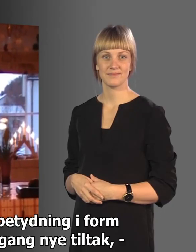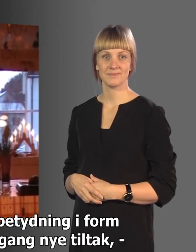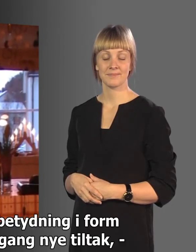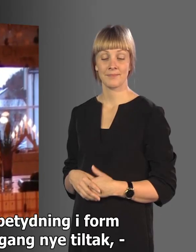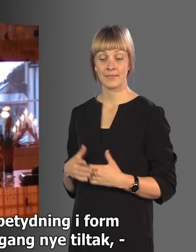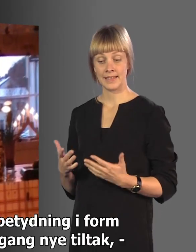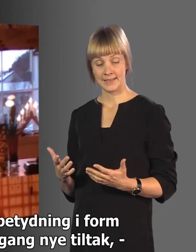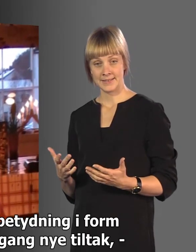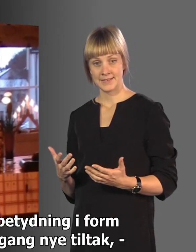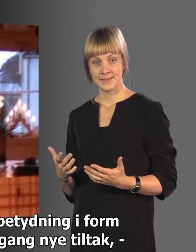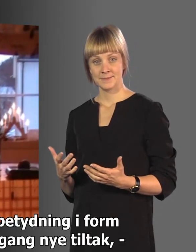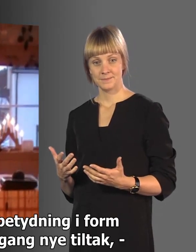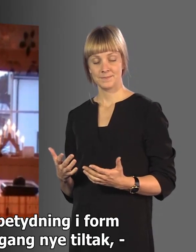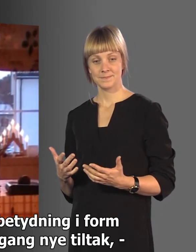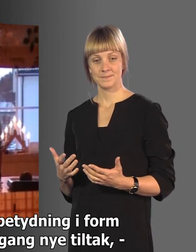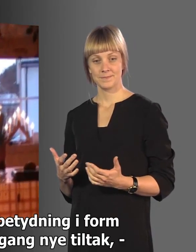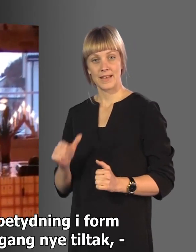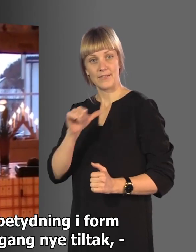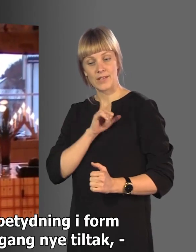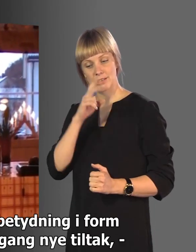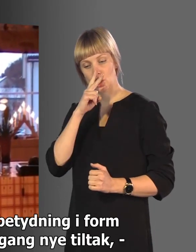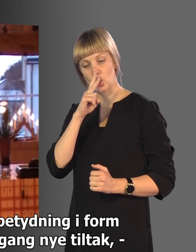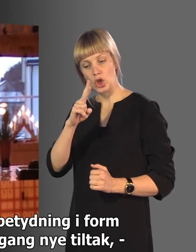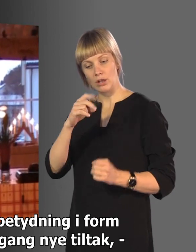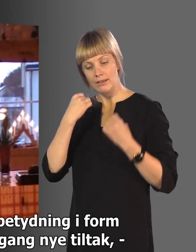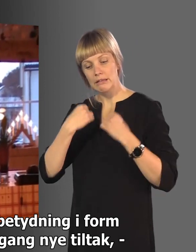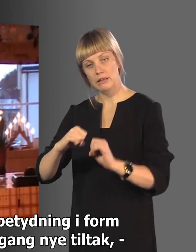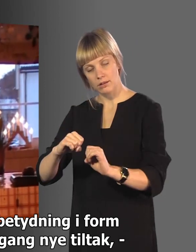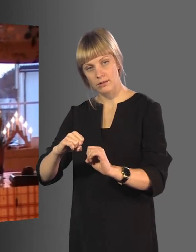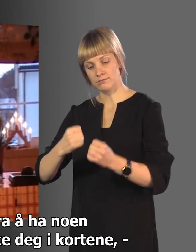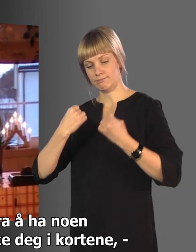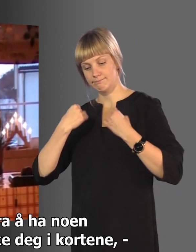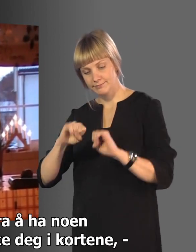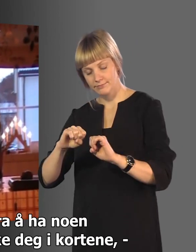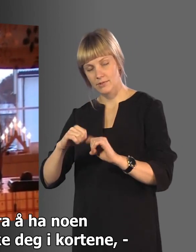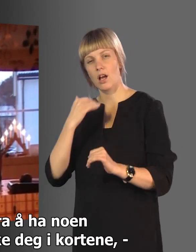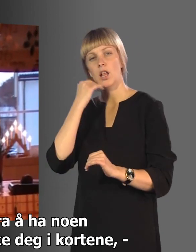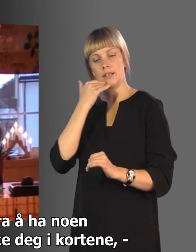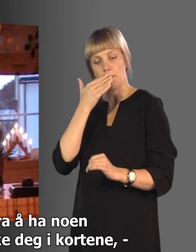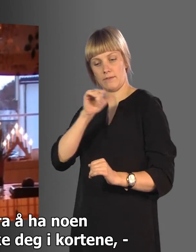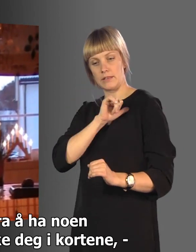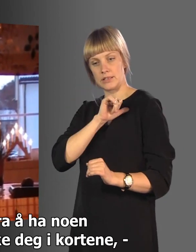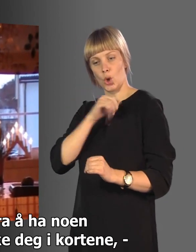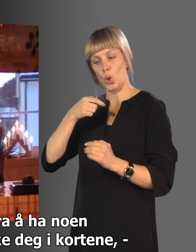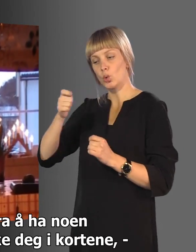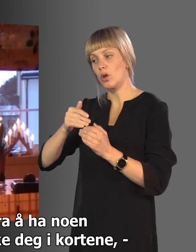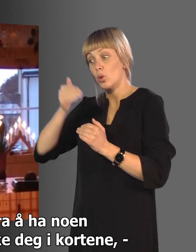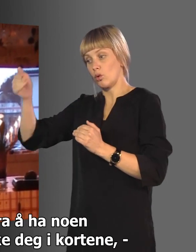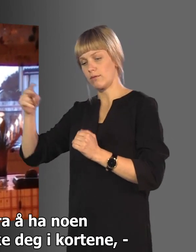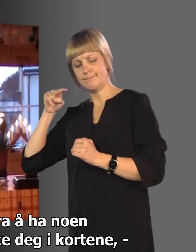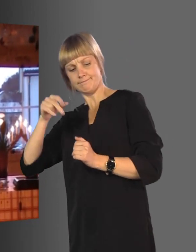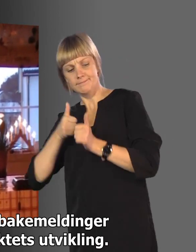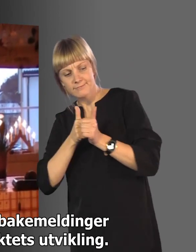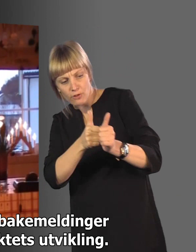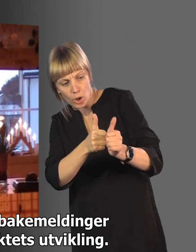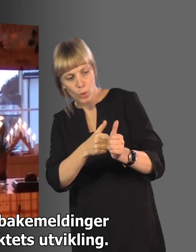Det tror jeg har en betydning i form av at når du setter i gang nye tiltak, så er det alltid bra å ha noen utenfor som kan